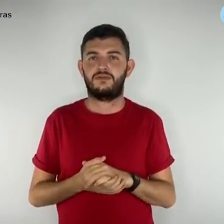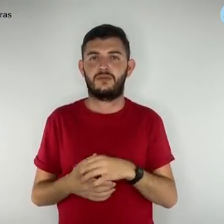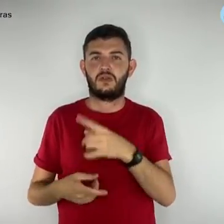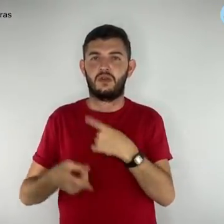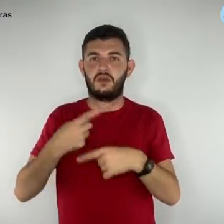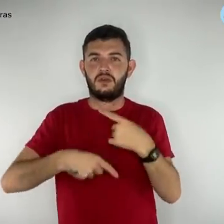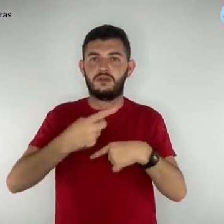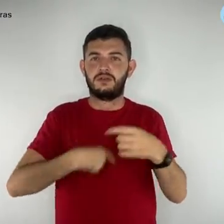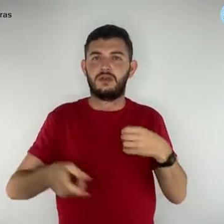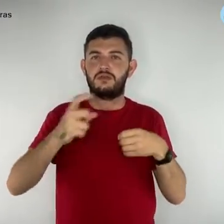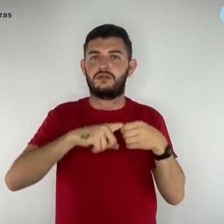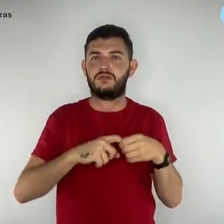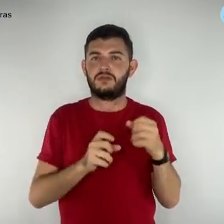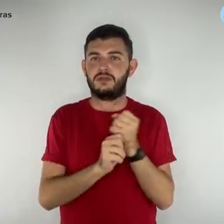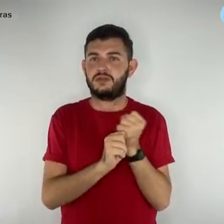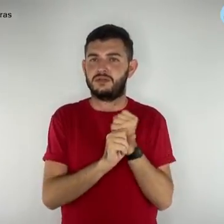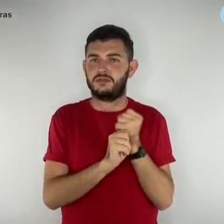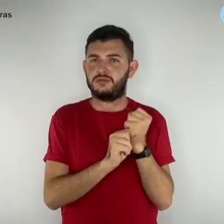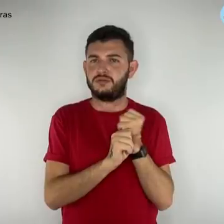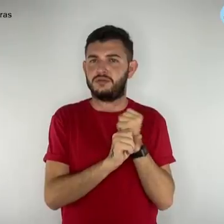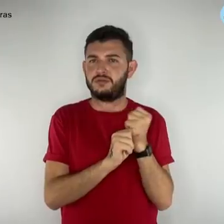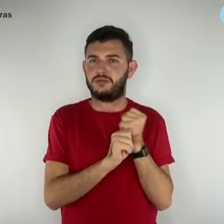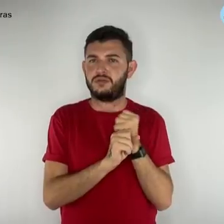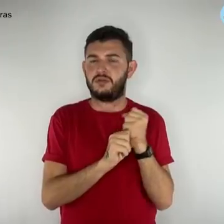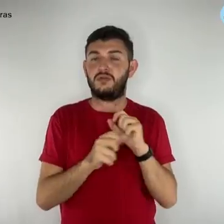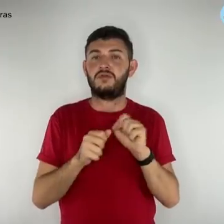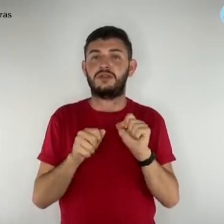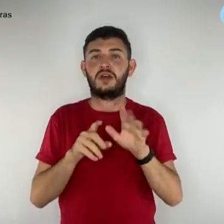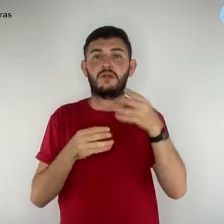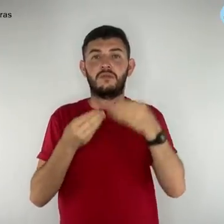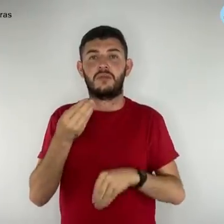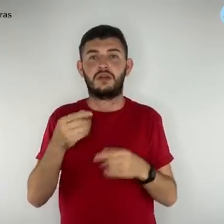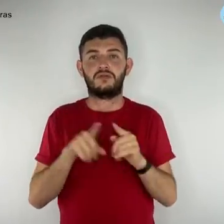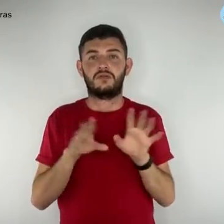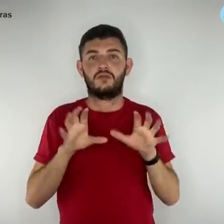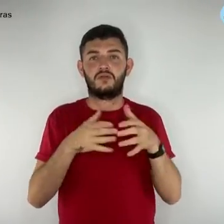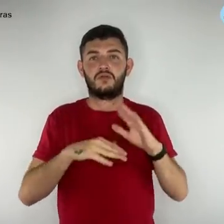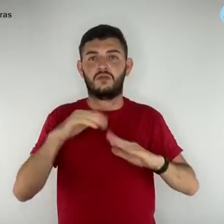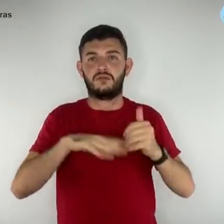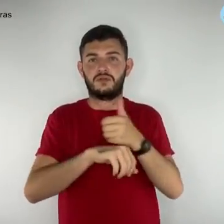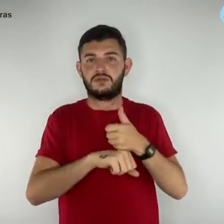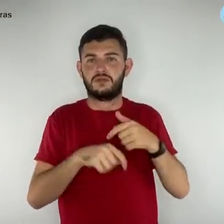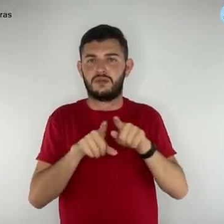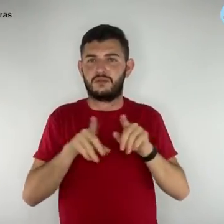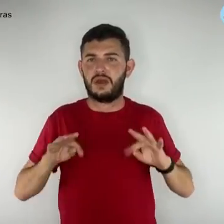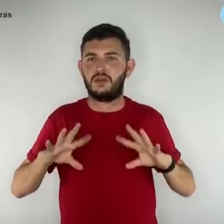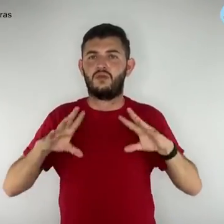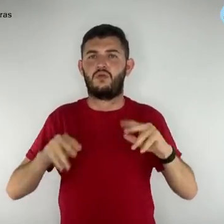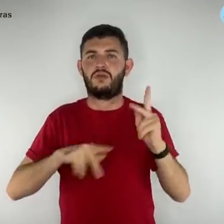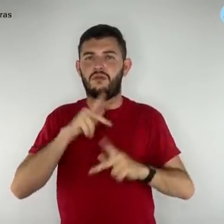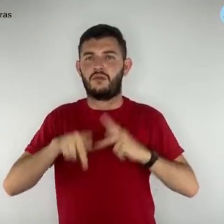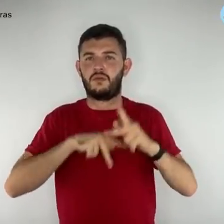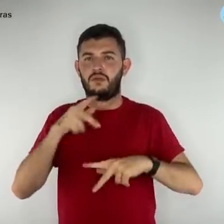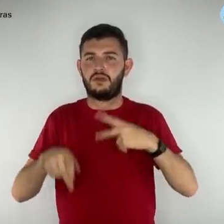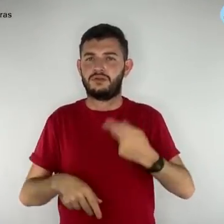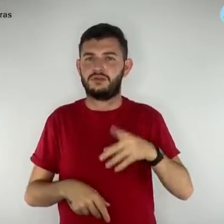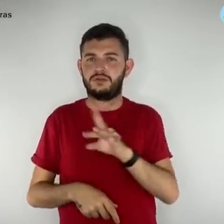retrocessos dos últimos anos causaram prejuízos à categoria e a toda a população do Distrito